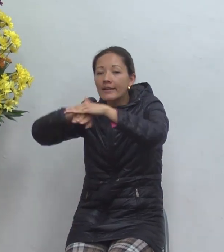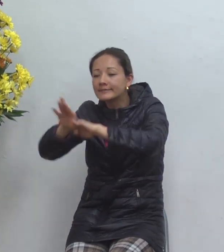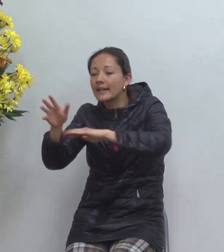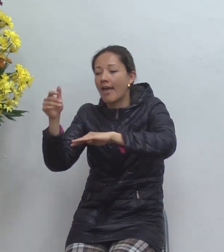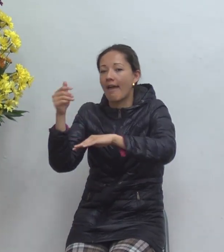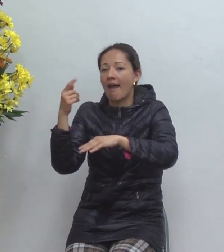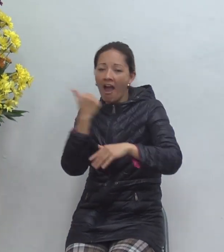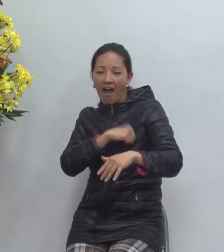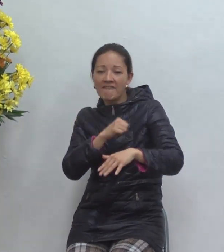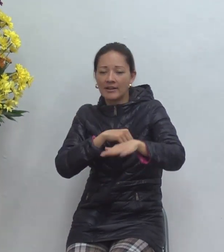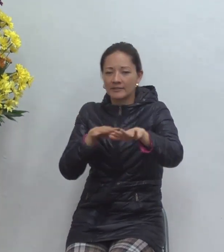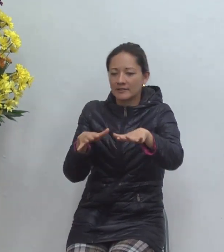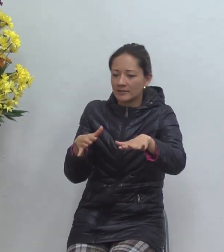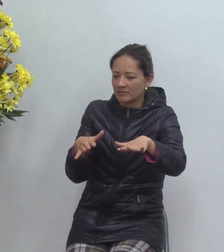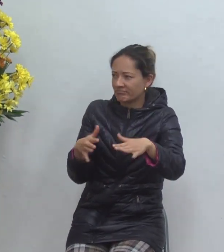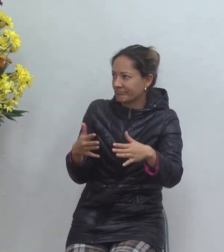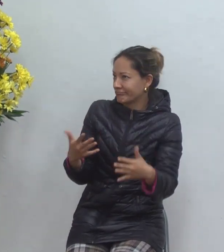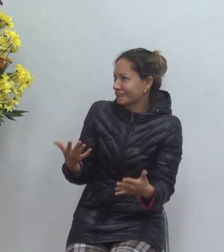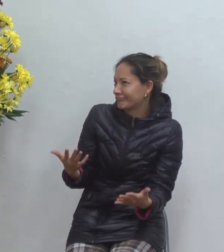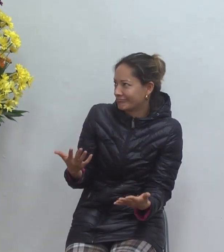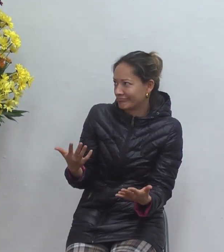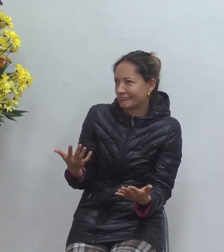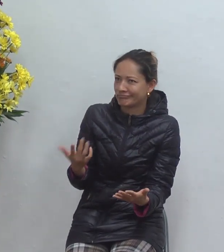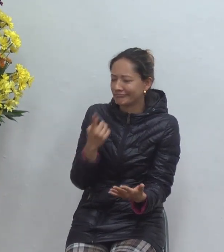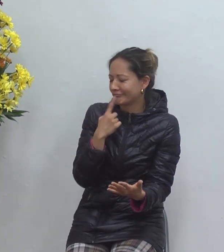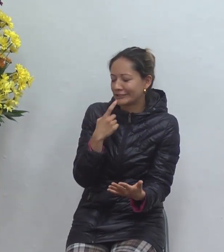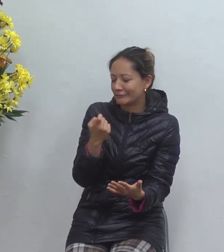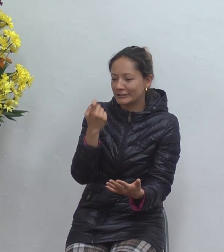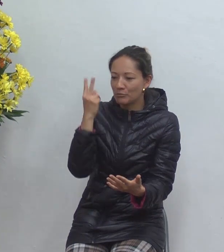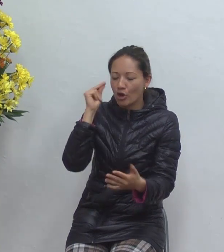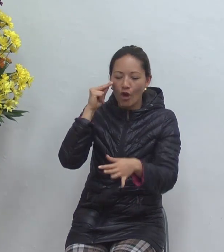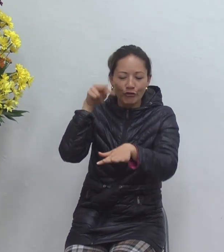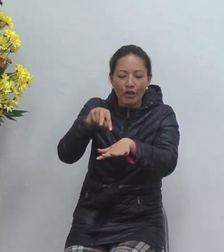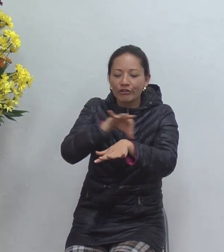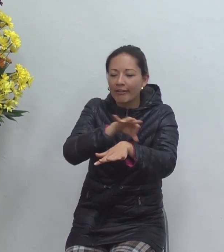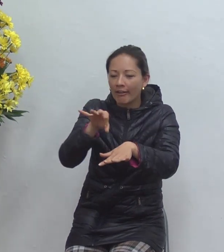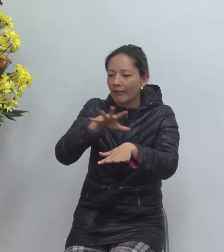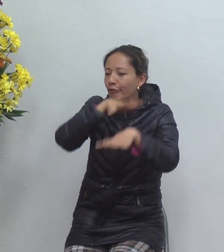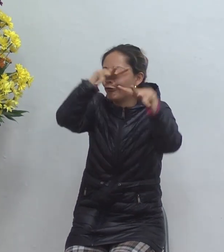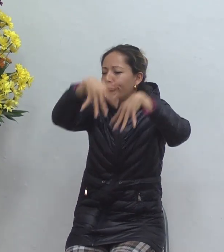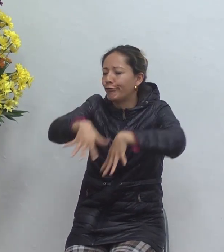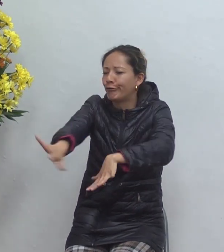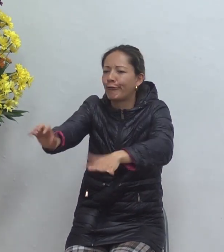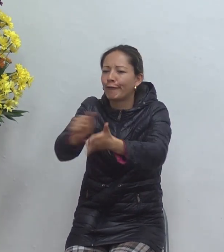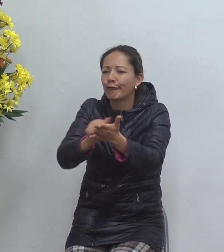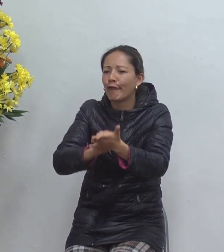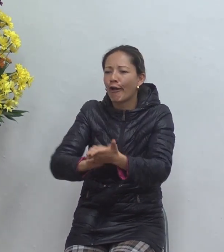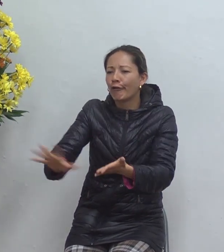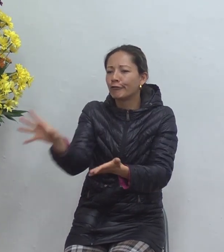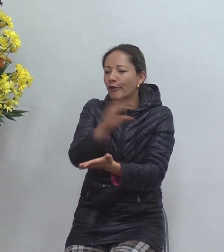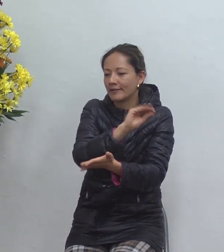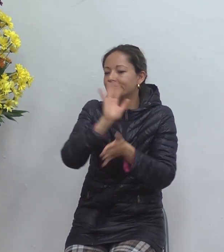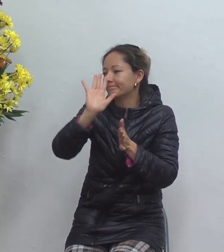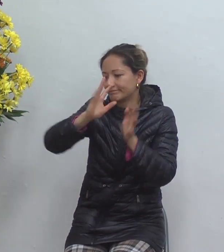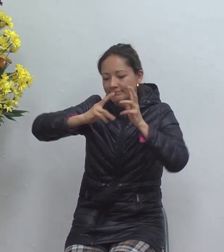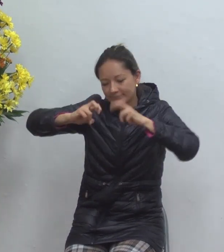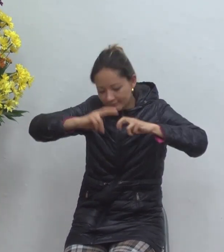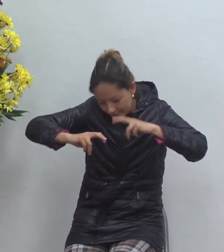pues tiene que ser alguien que haya vivido en armero antes de la destrucción de armero sino no podía decir eso eso fue lo que demostró la arqueología